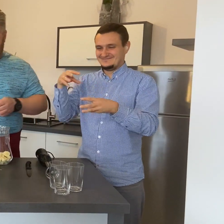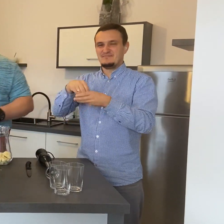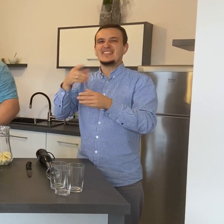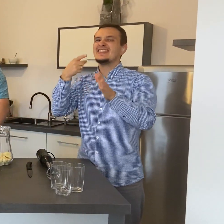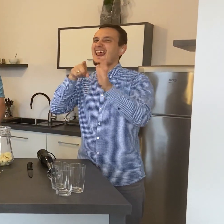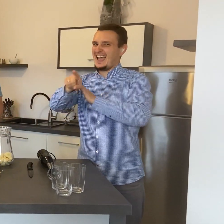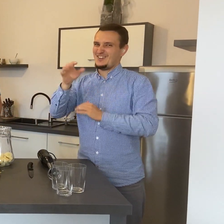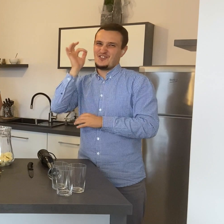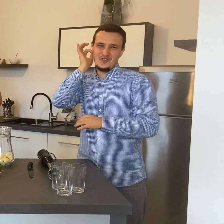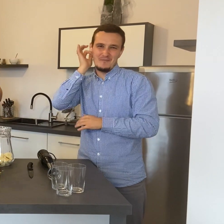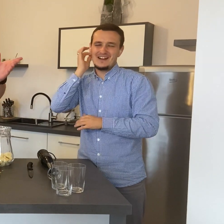Rum bakardi.